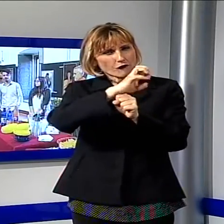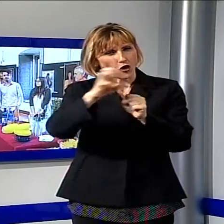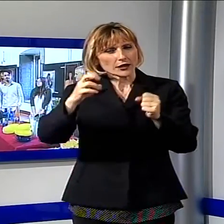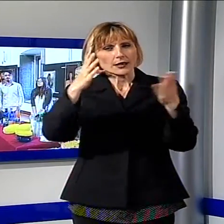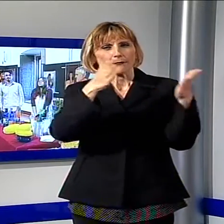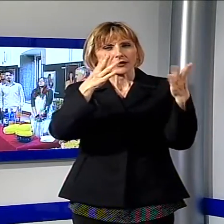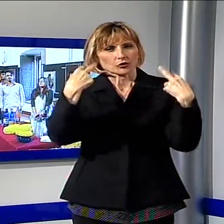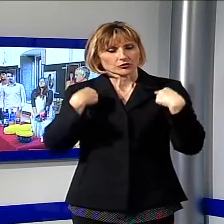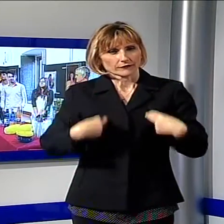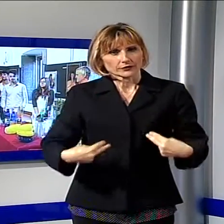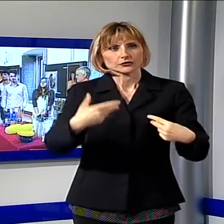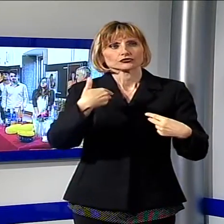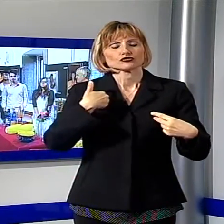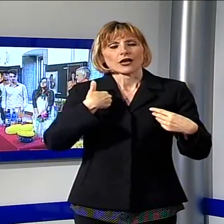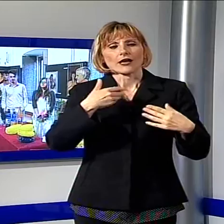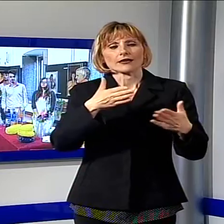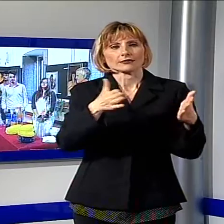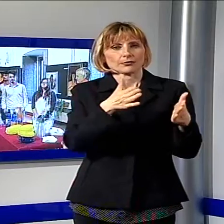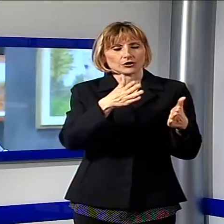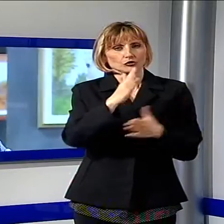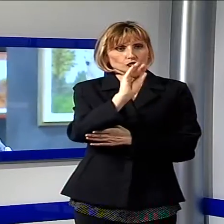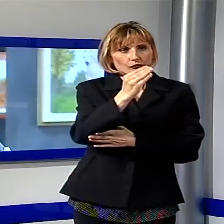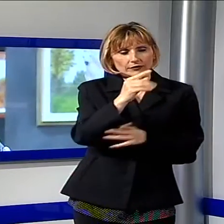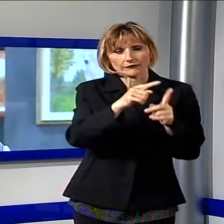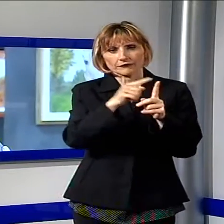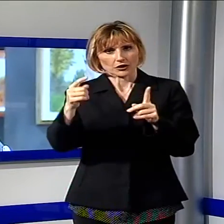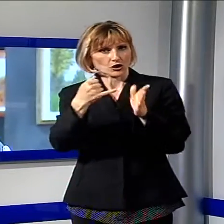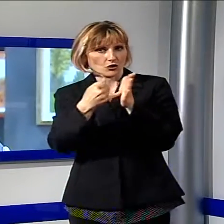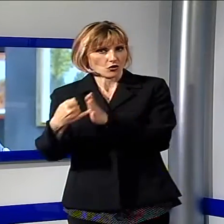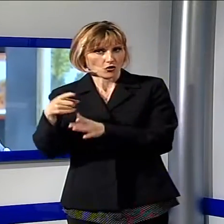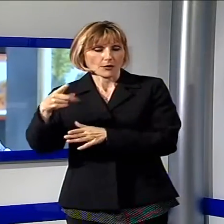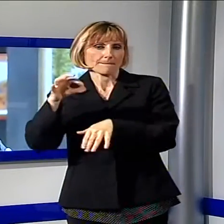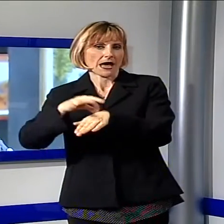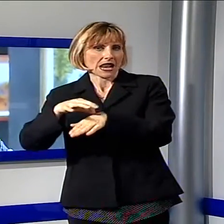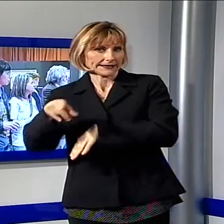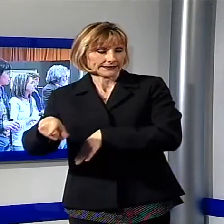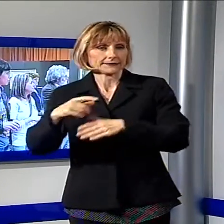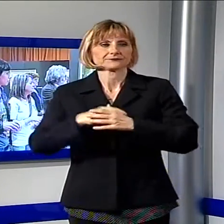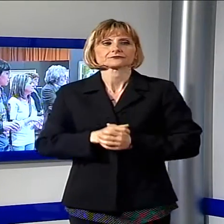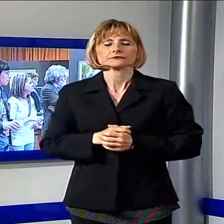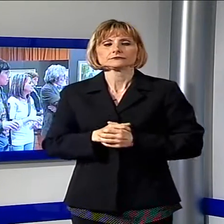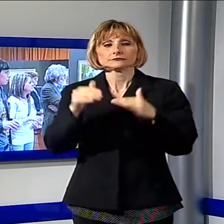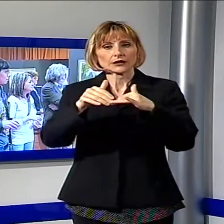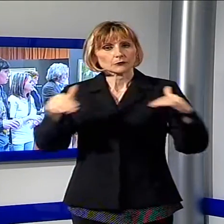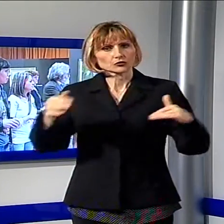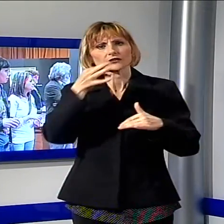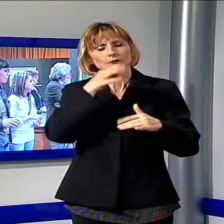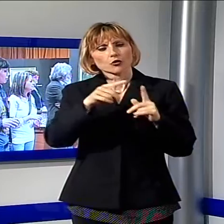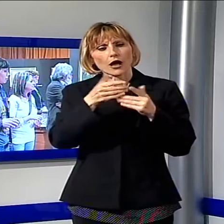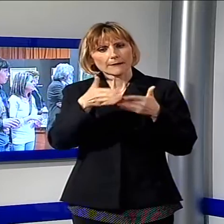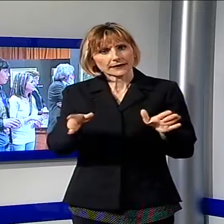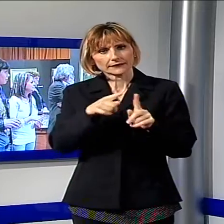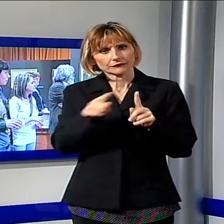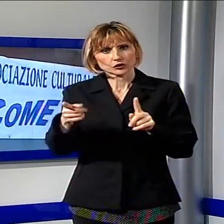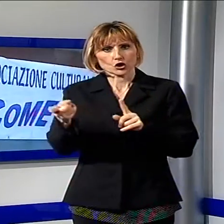'artista, dai nudi del periodo giovanile alle figure più sacre nel periodo della sua malattia. La mostra sarà visitabile fino a domani,